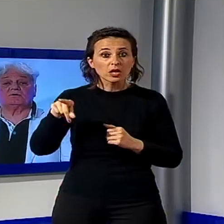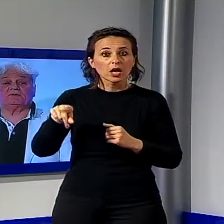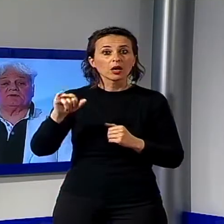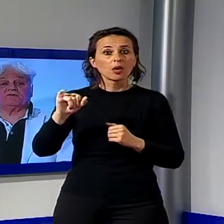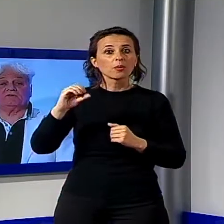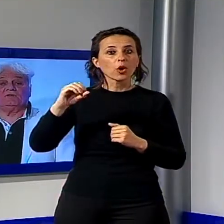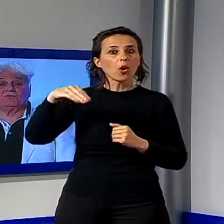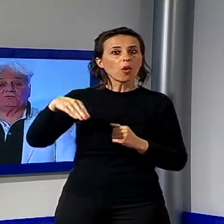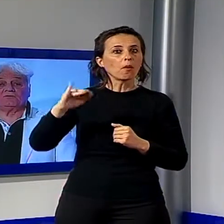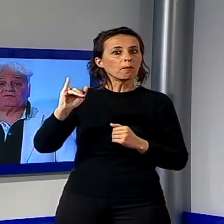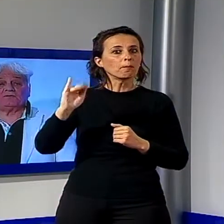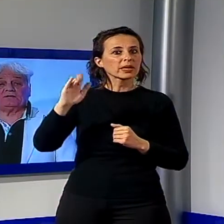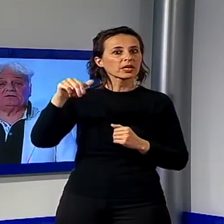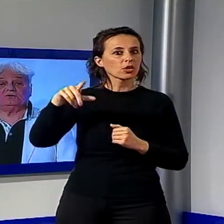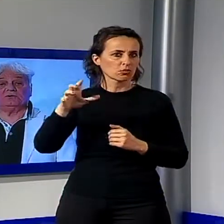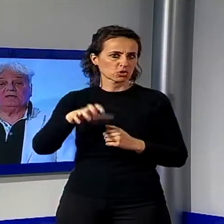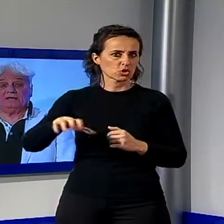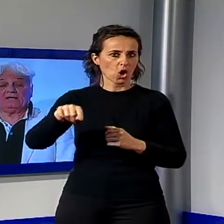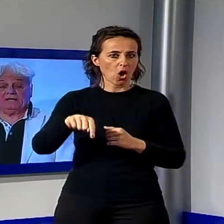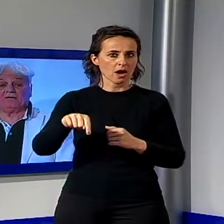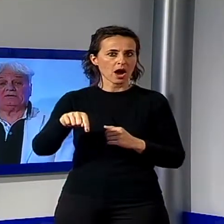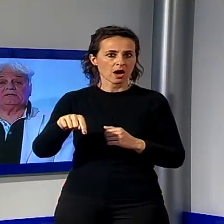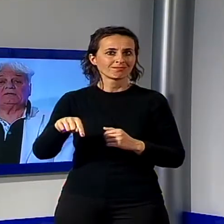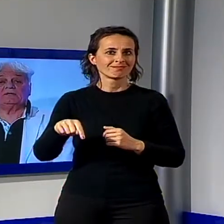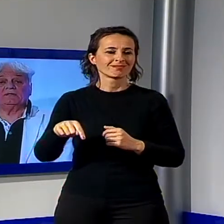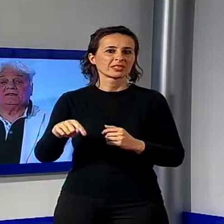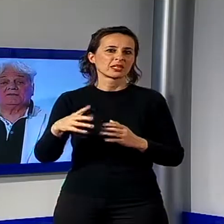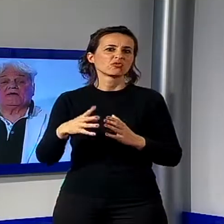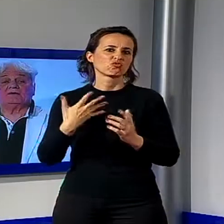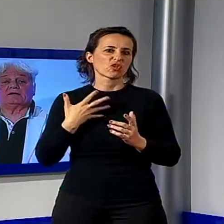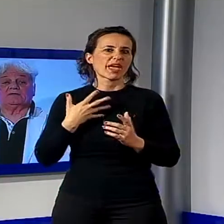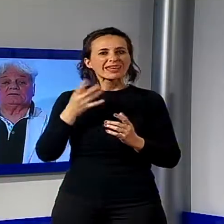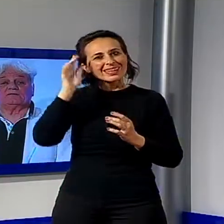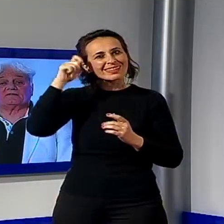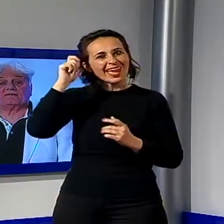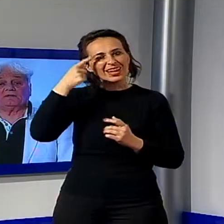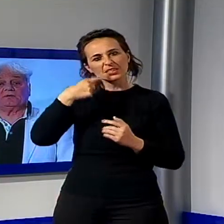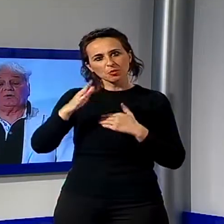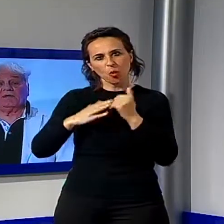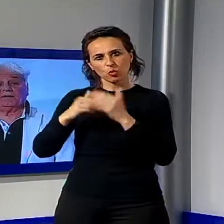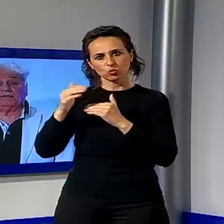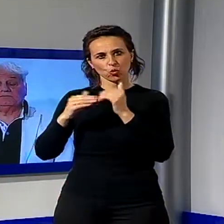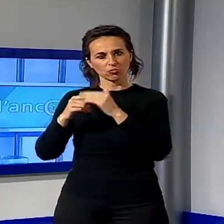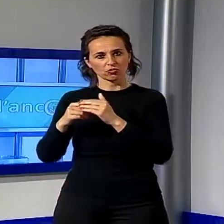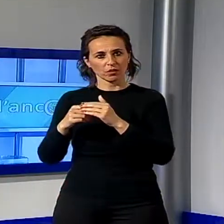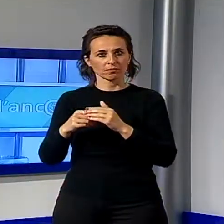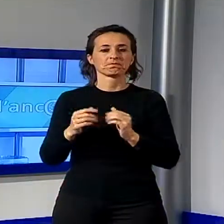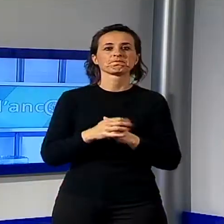loro interessi su zone storiche di Dune. E, ancora da noi, stanno aggredendo vaste zone collinari. Eppure, il calo